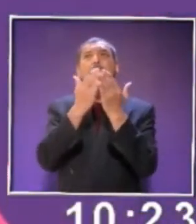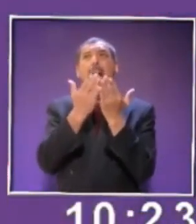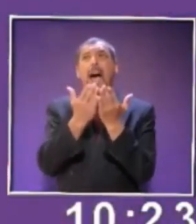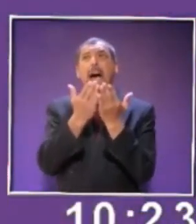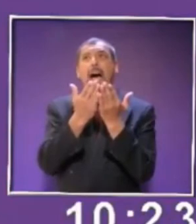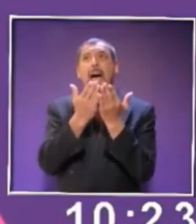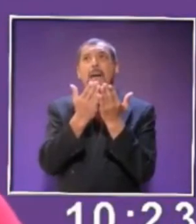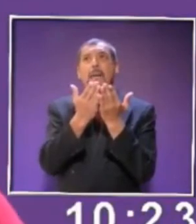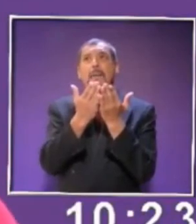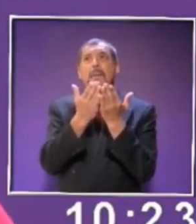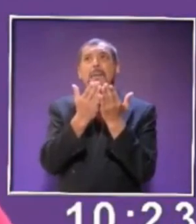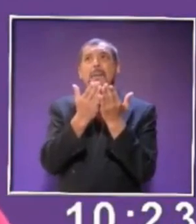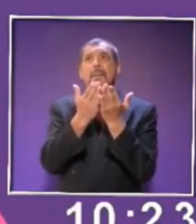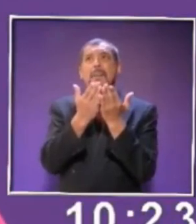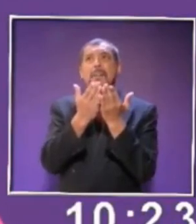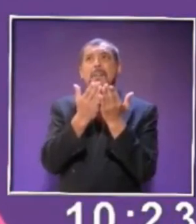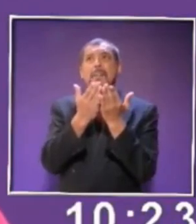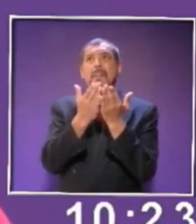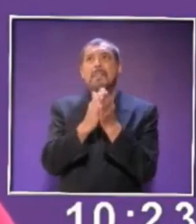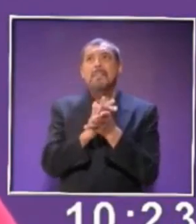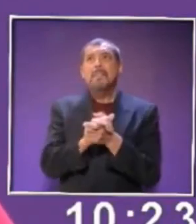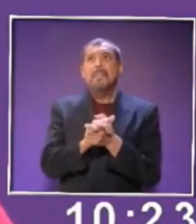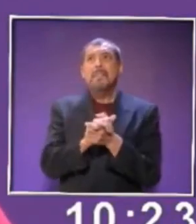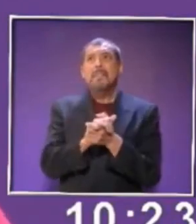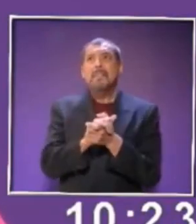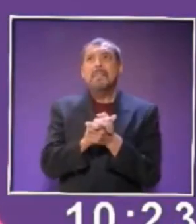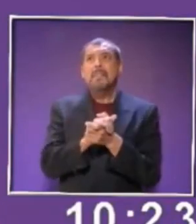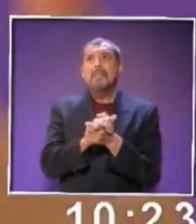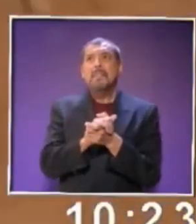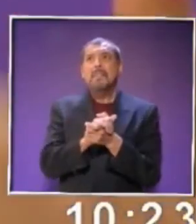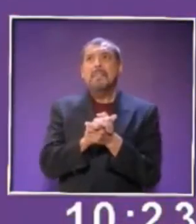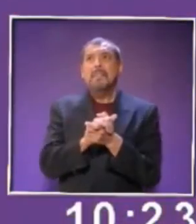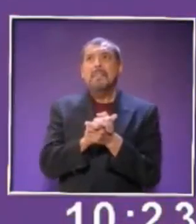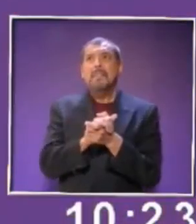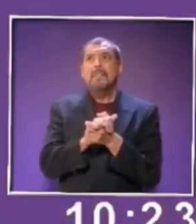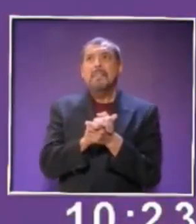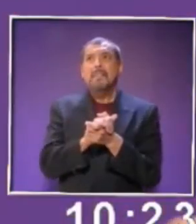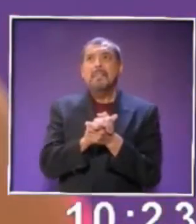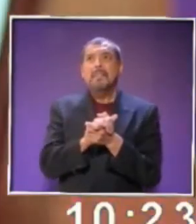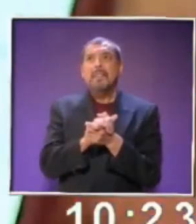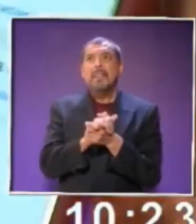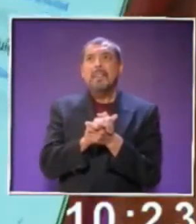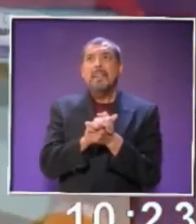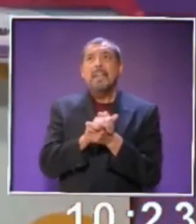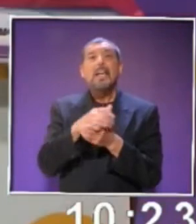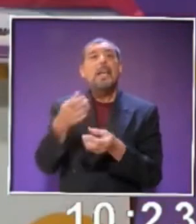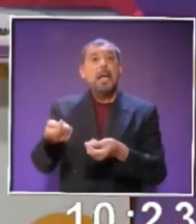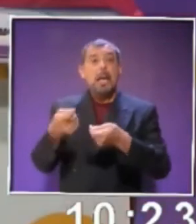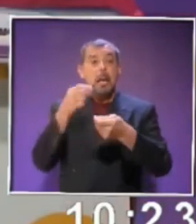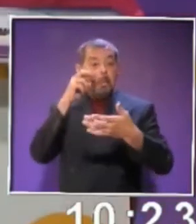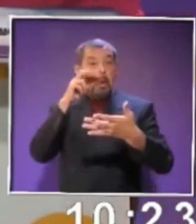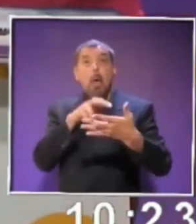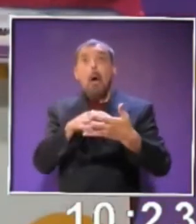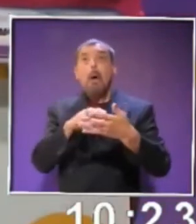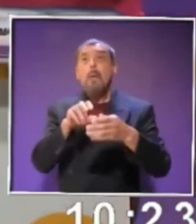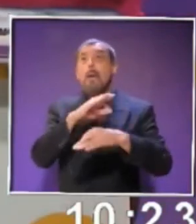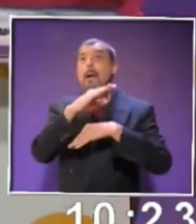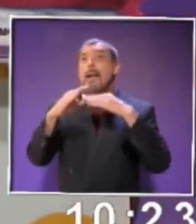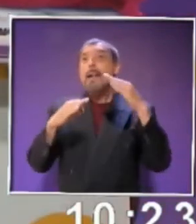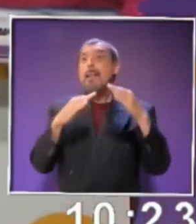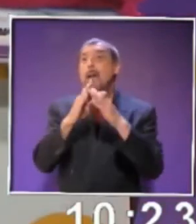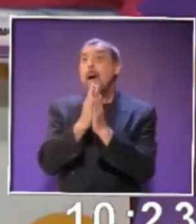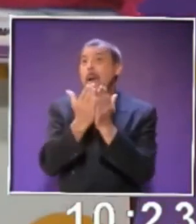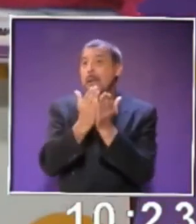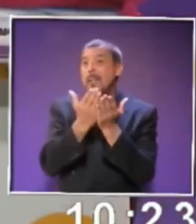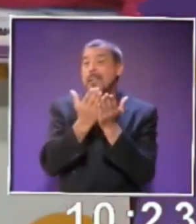y automáticamente me da los videos. Así es. Bueno,